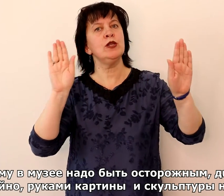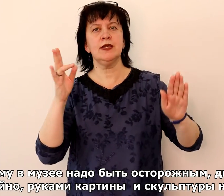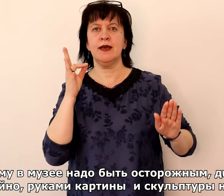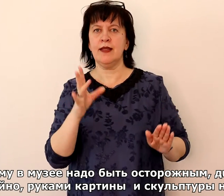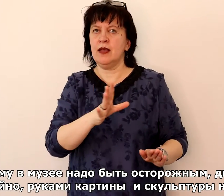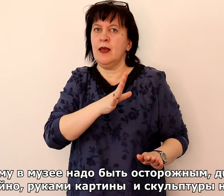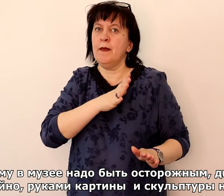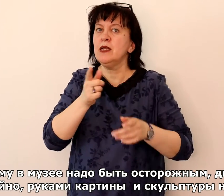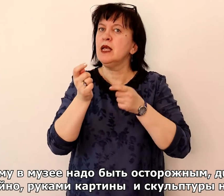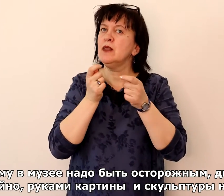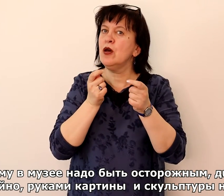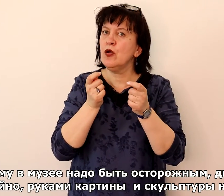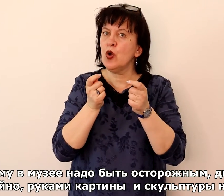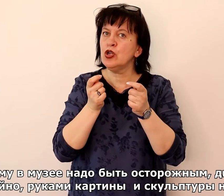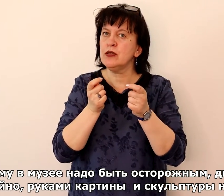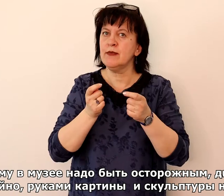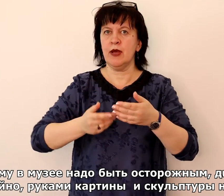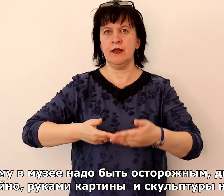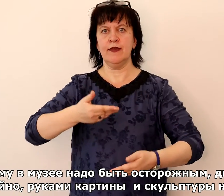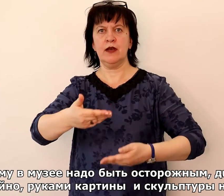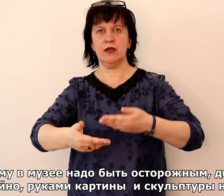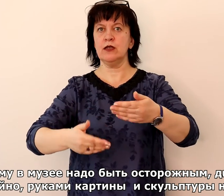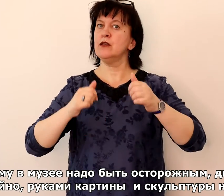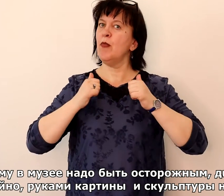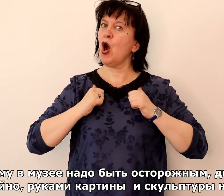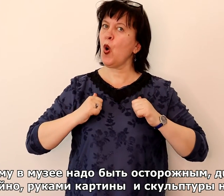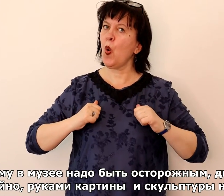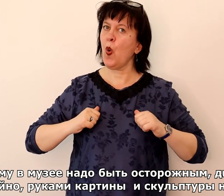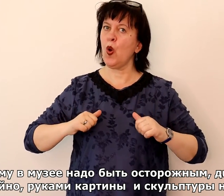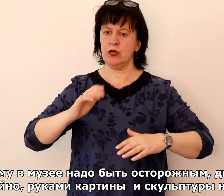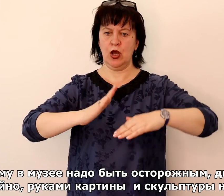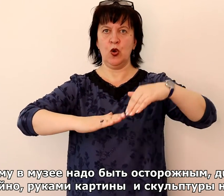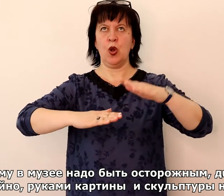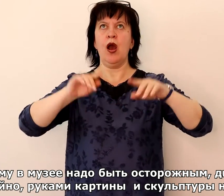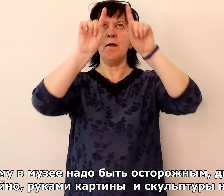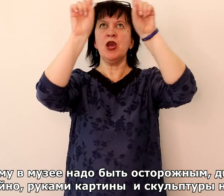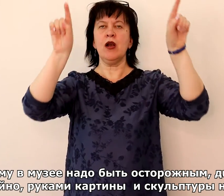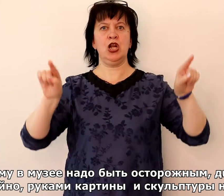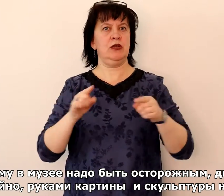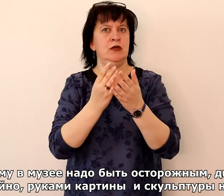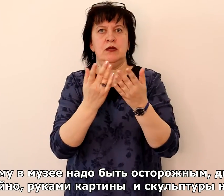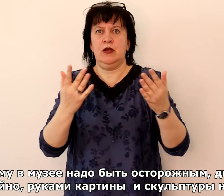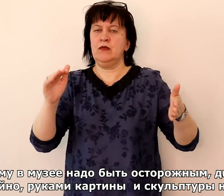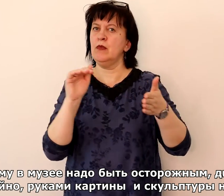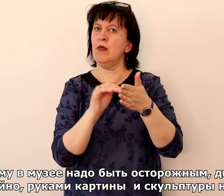быть осторожным, двигаться спокойно, руками картины и скульптуры не трогать.